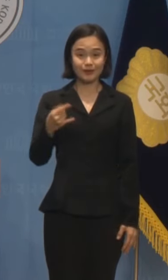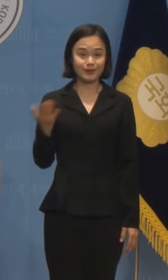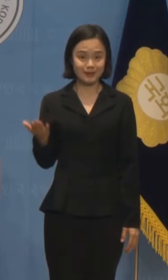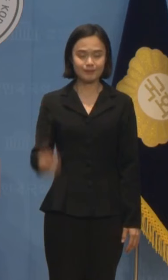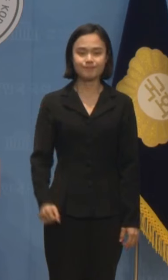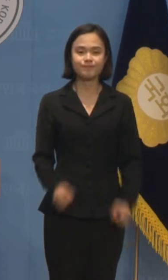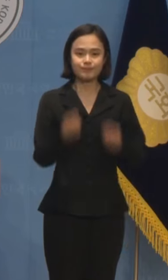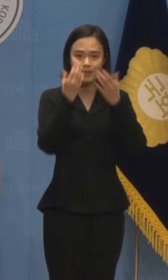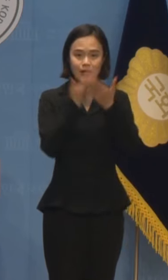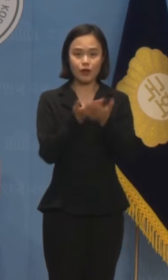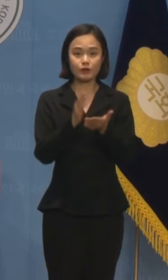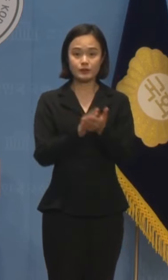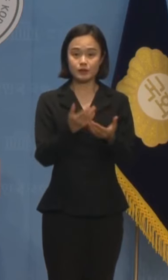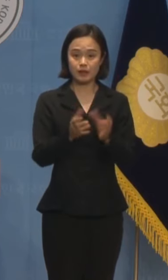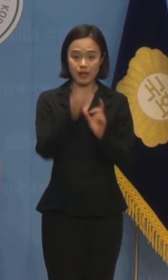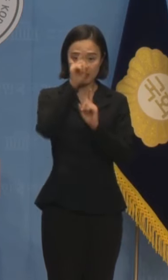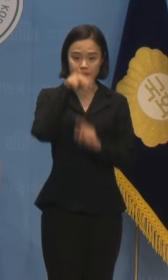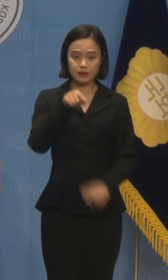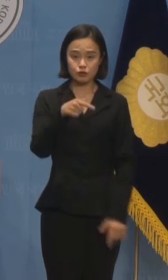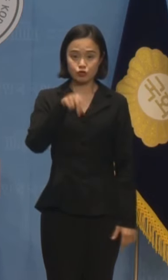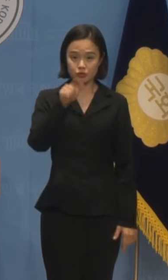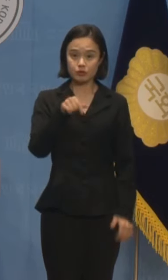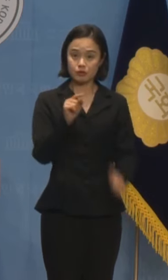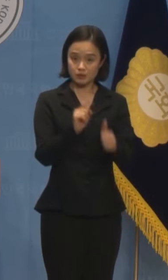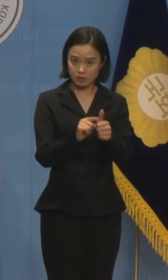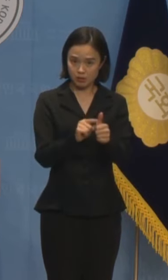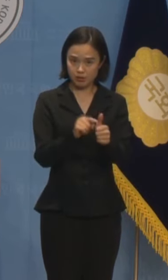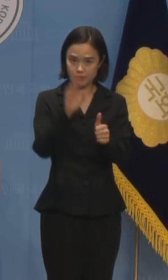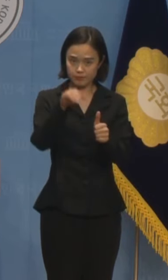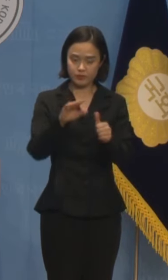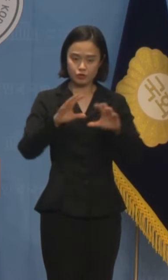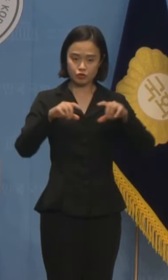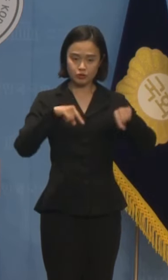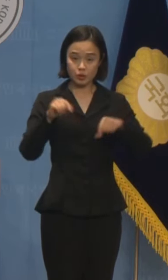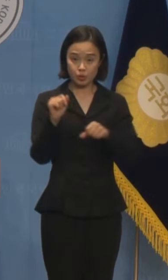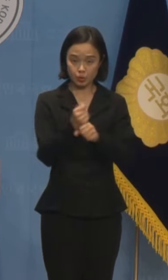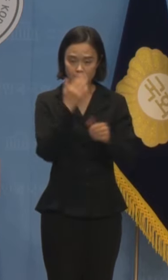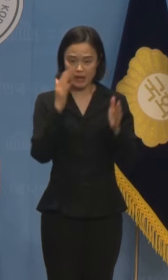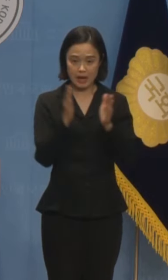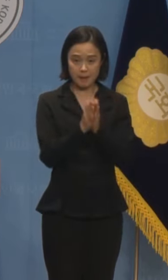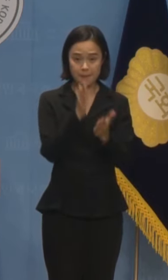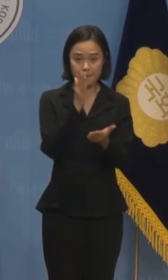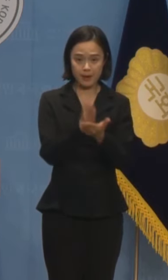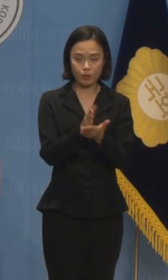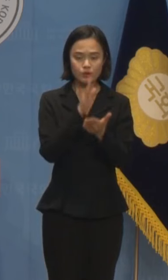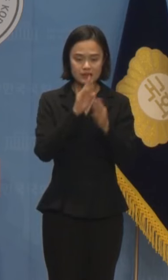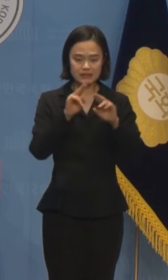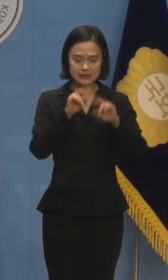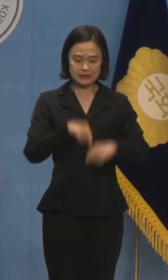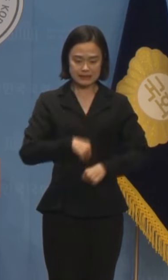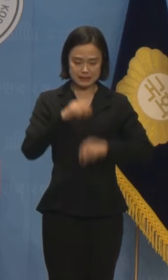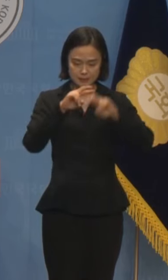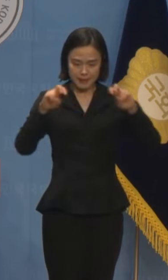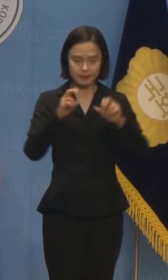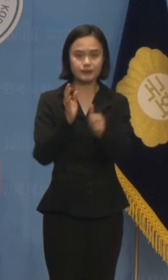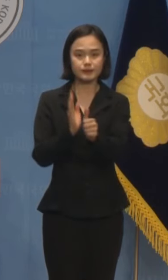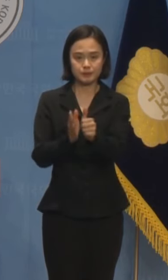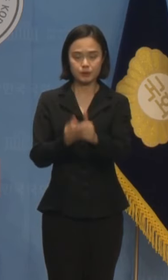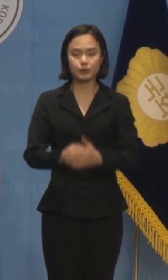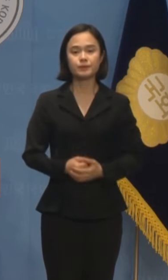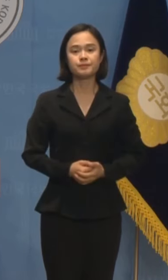이준석 의원은 국정농단 정권에 그만 부역하고 진실을 밝히십시오. 김건희씨의